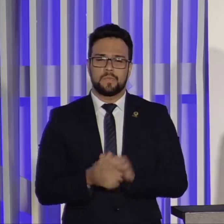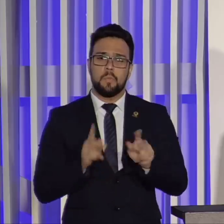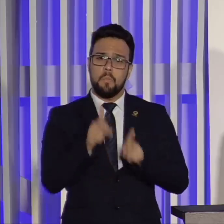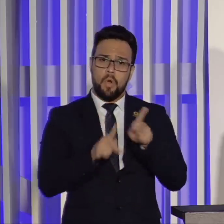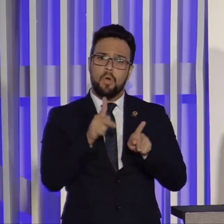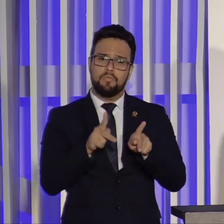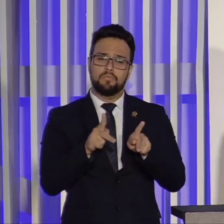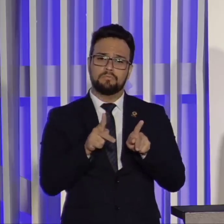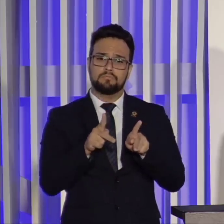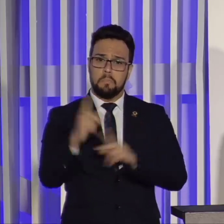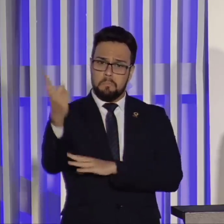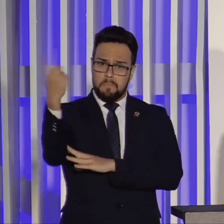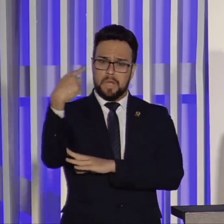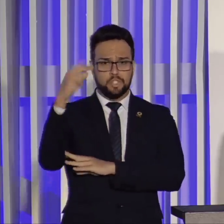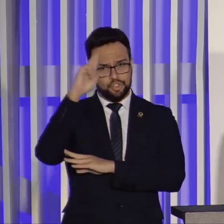patrão.